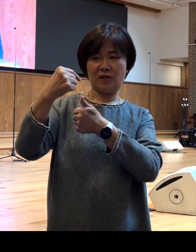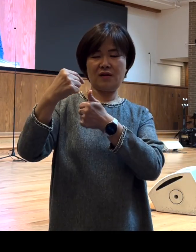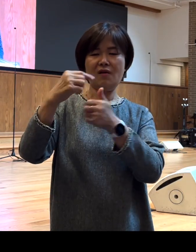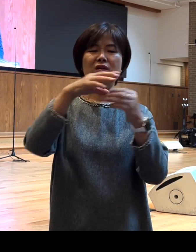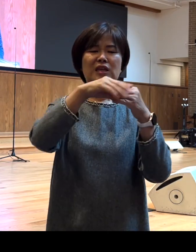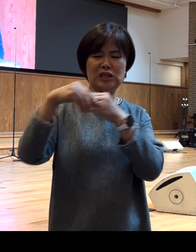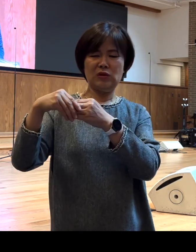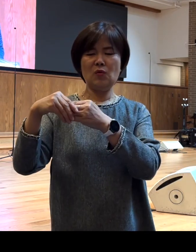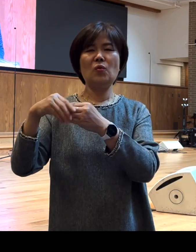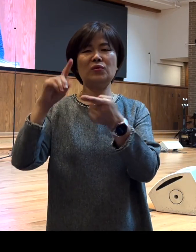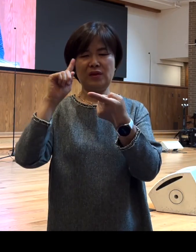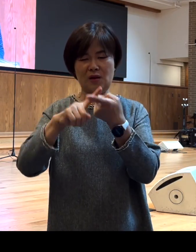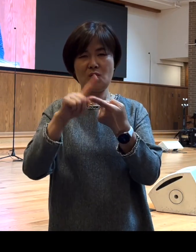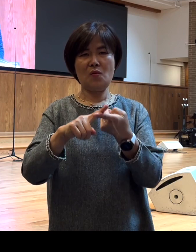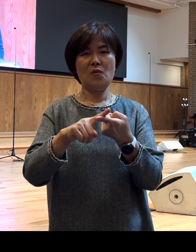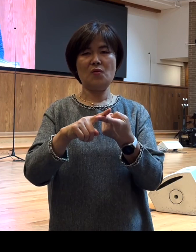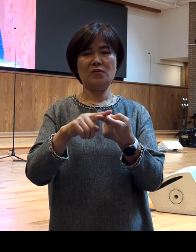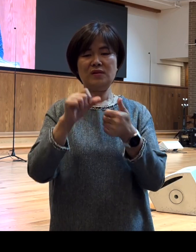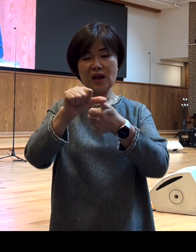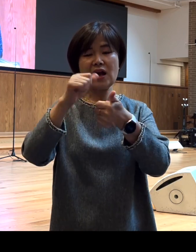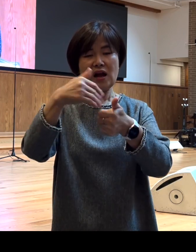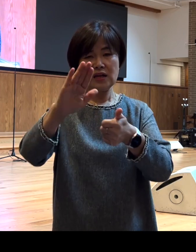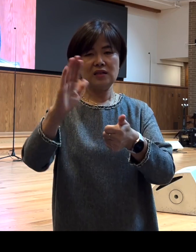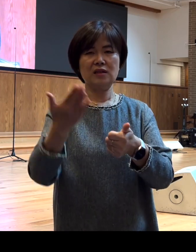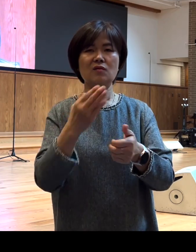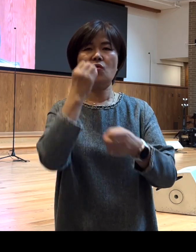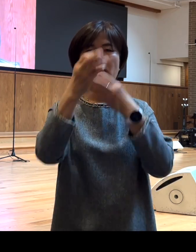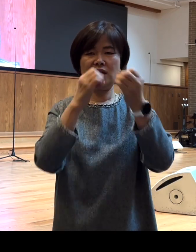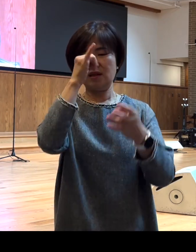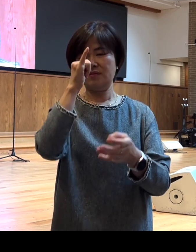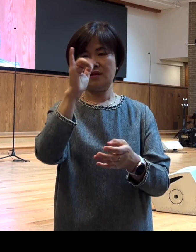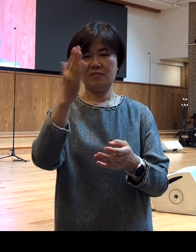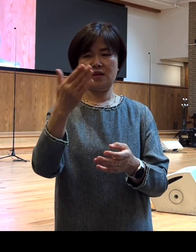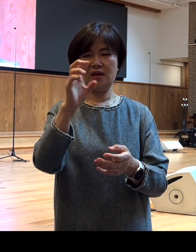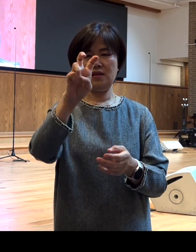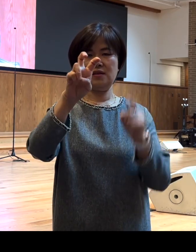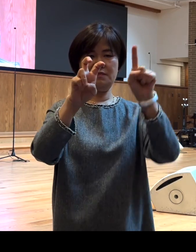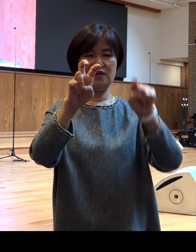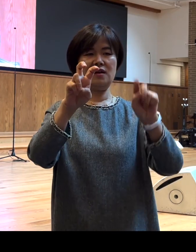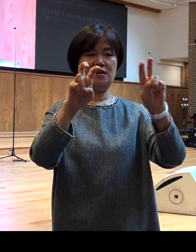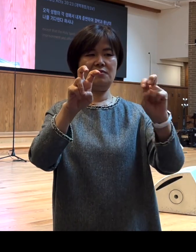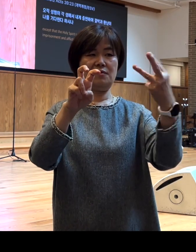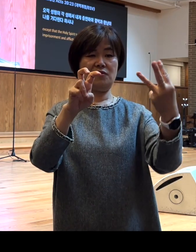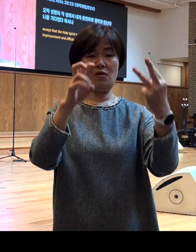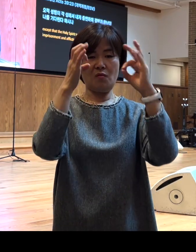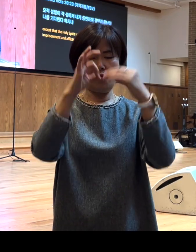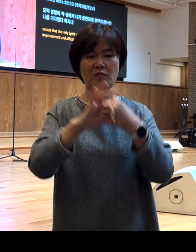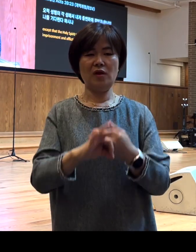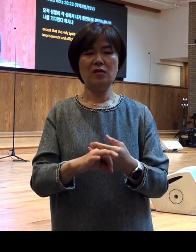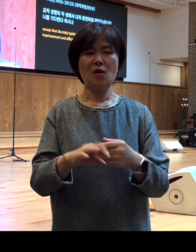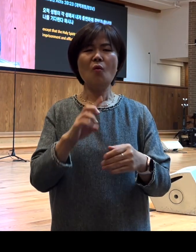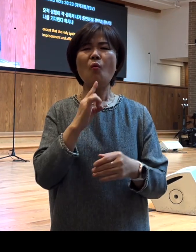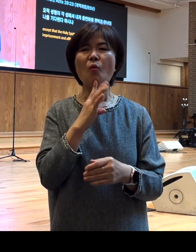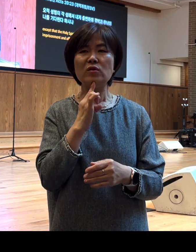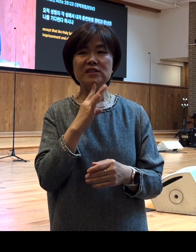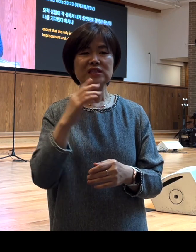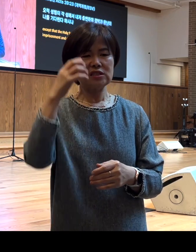있었기 때문에 그랬다고 고백하고 있습니다 사도행전 20장 23절 말씀에 보면 오직 성령이